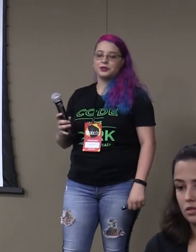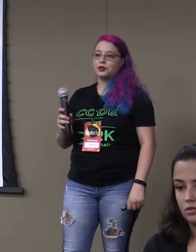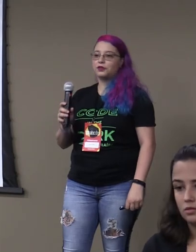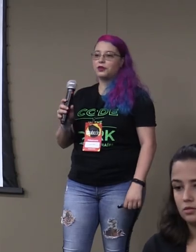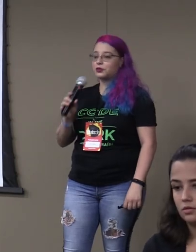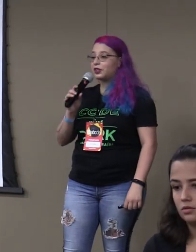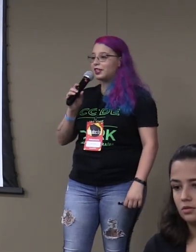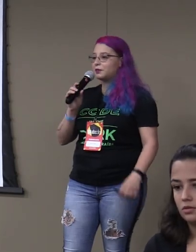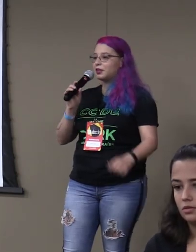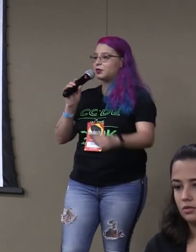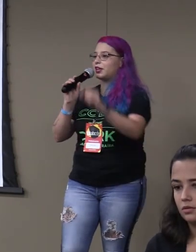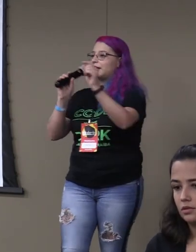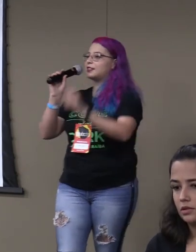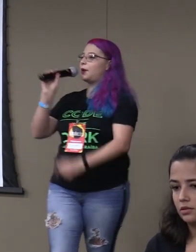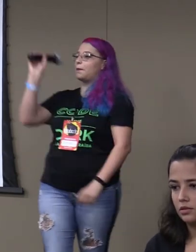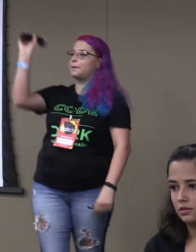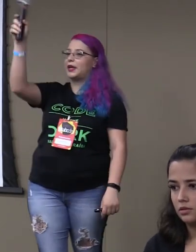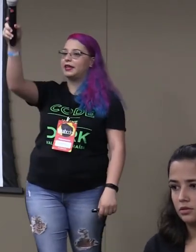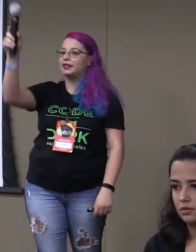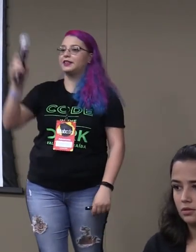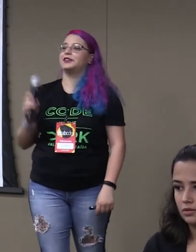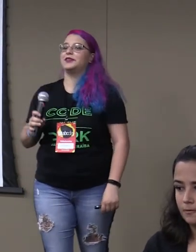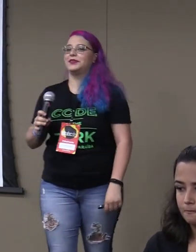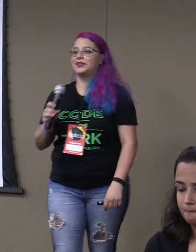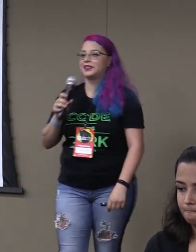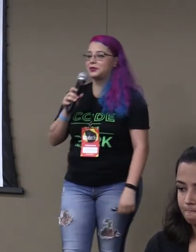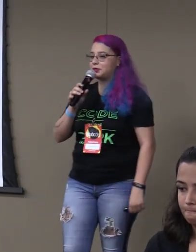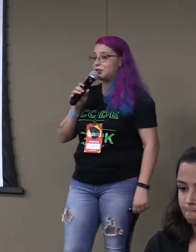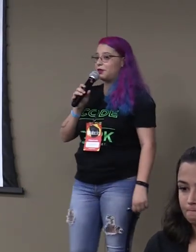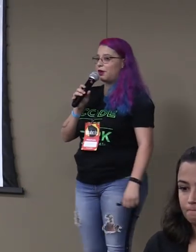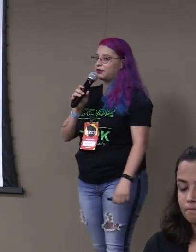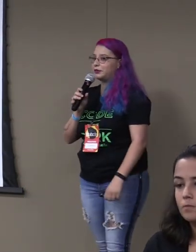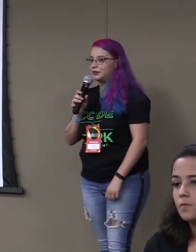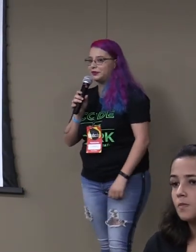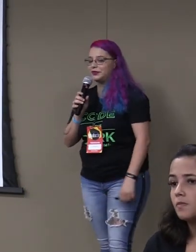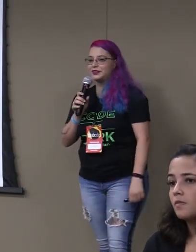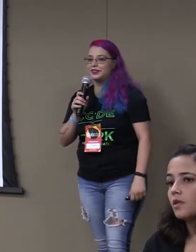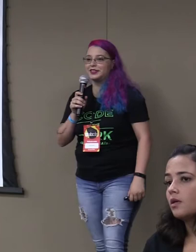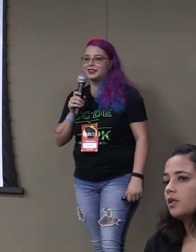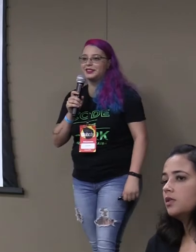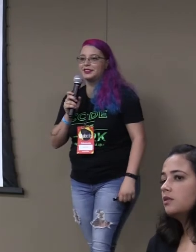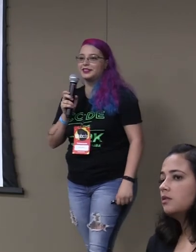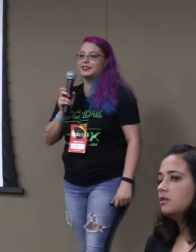eu sou adepta a jogar assim tira o alvo